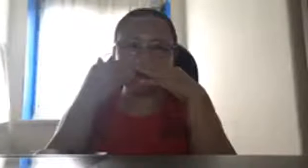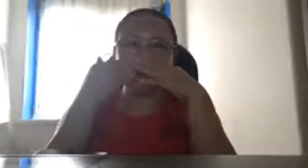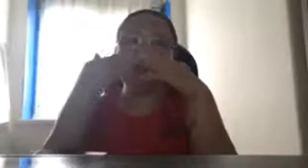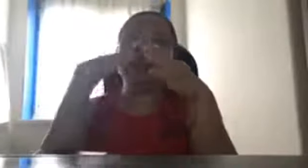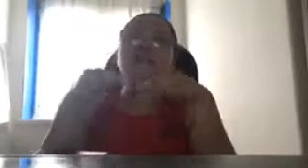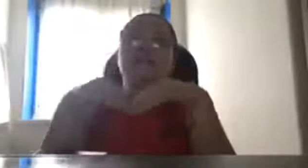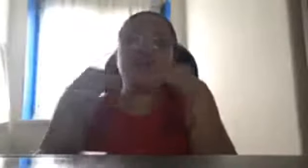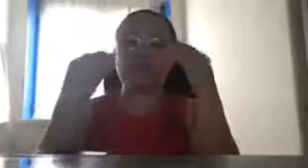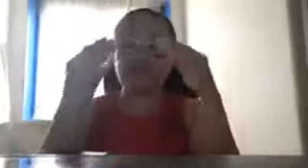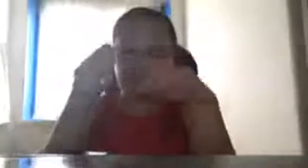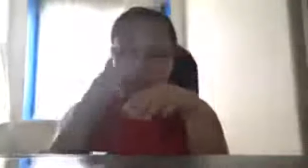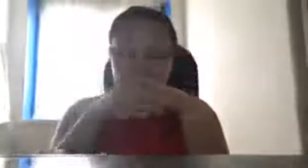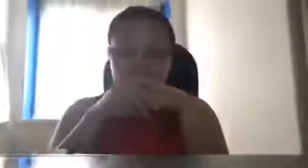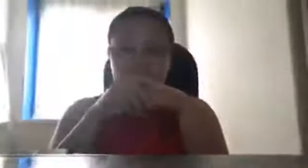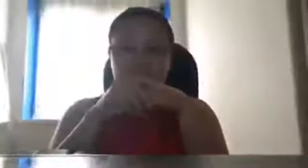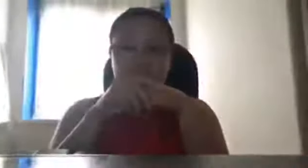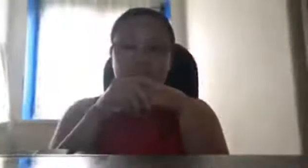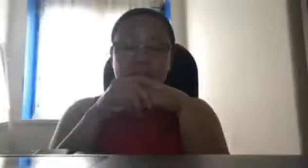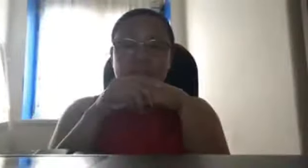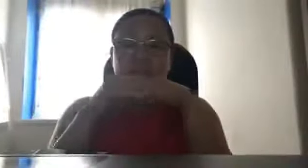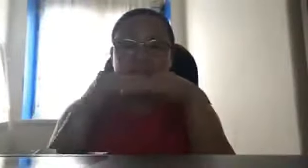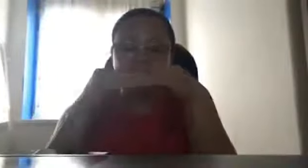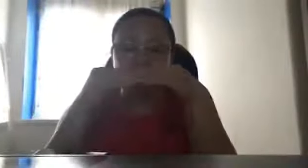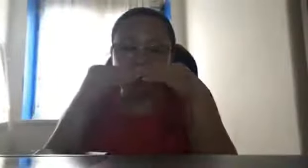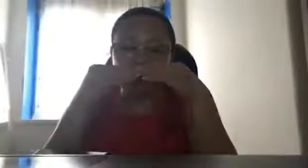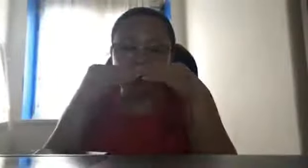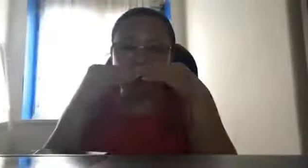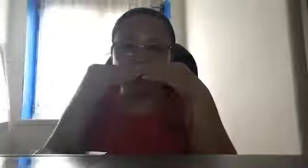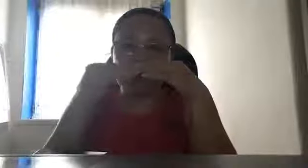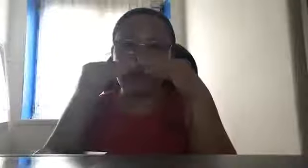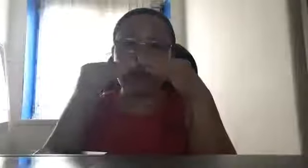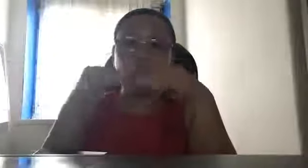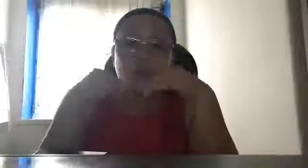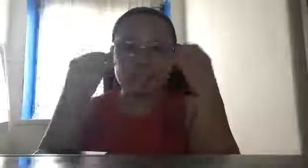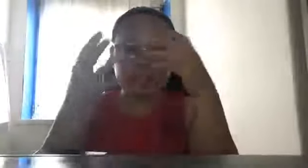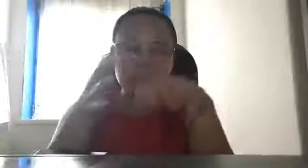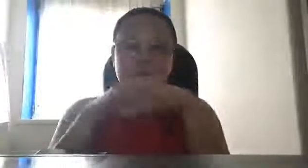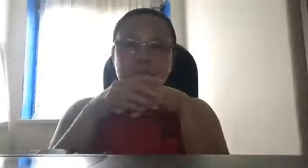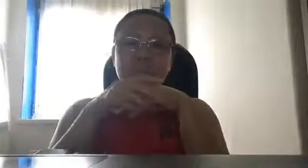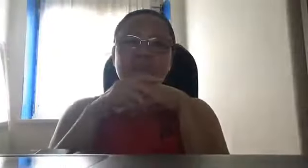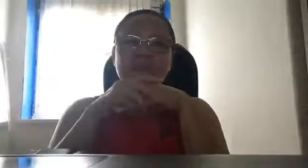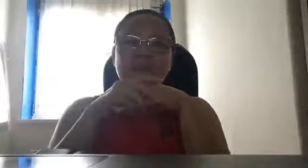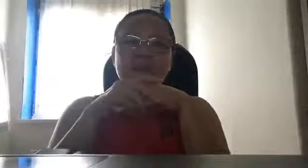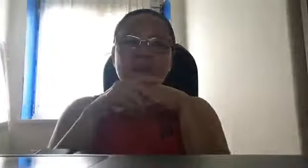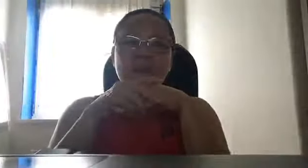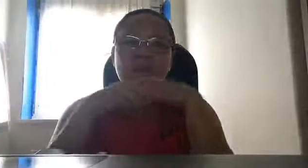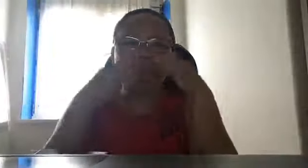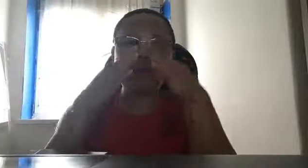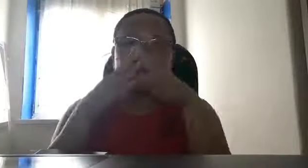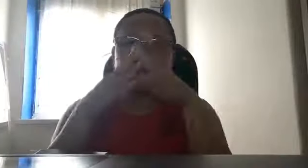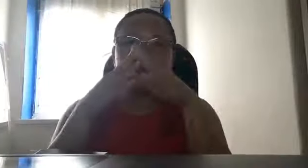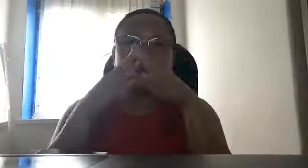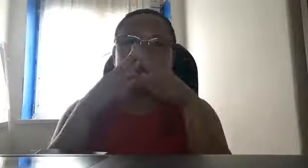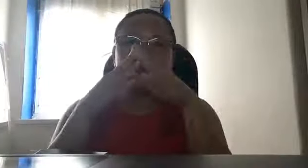hindi naman actually, pagbatikos, sa inyong, pag question, kung bakit, ah,